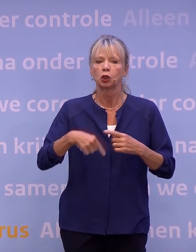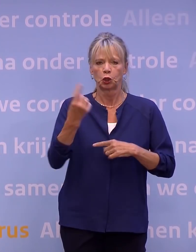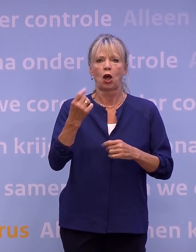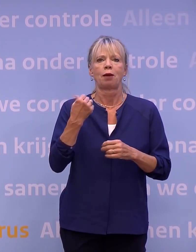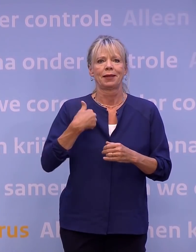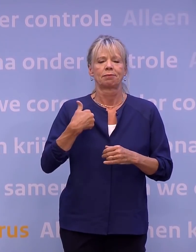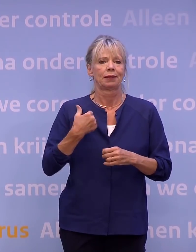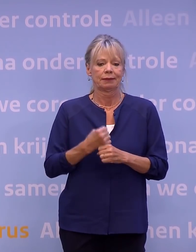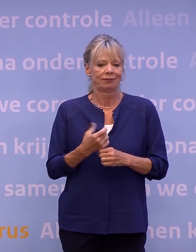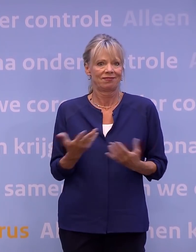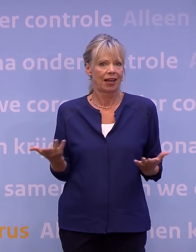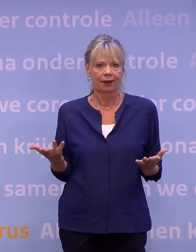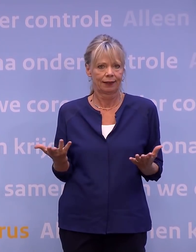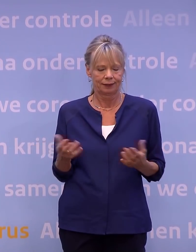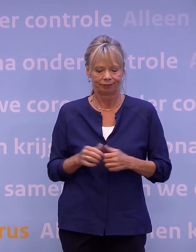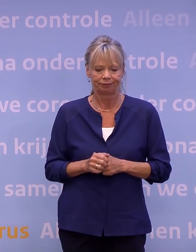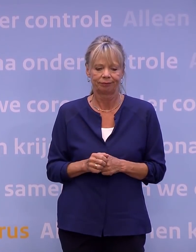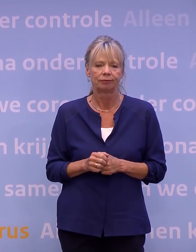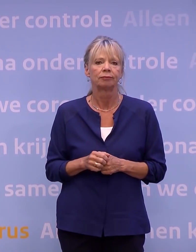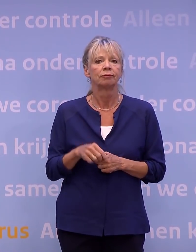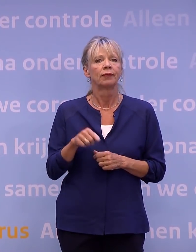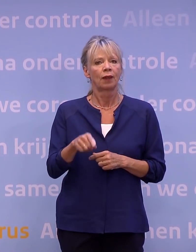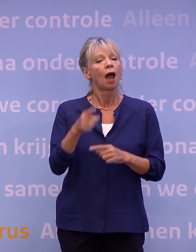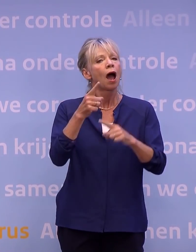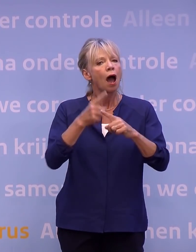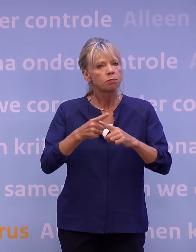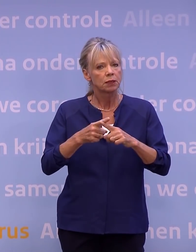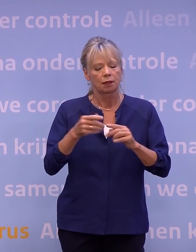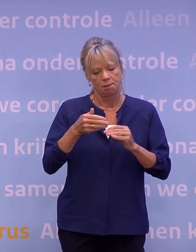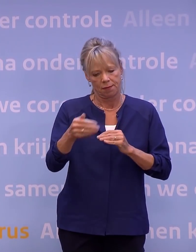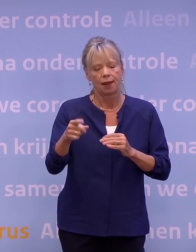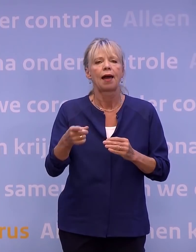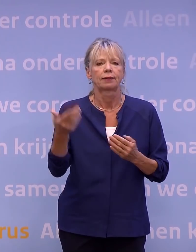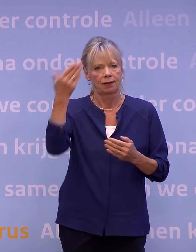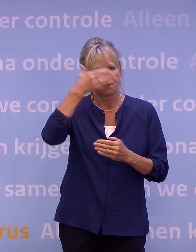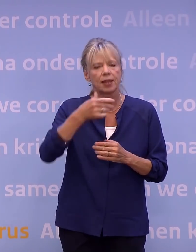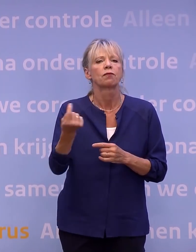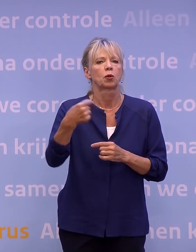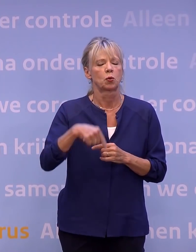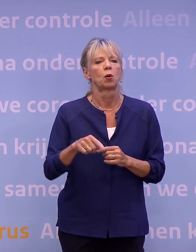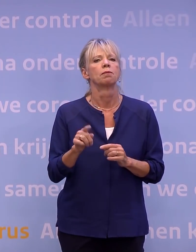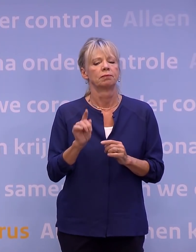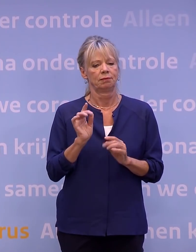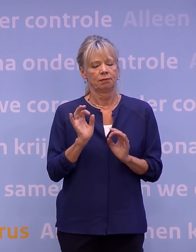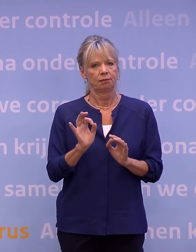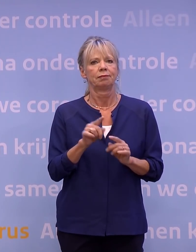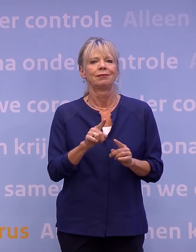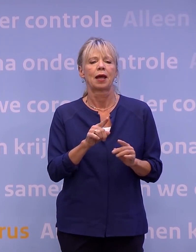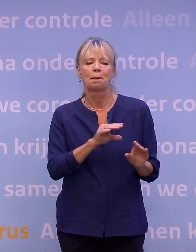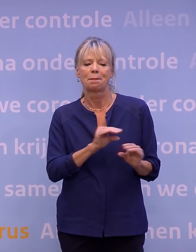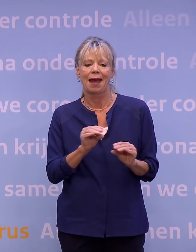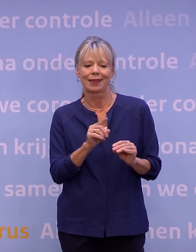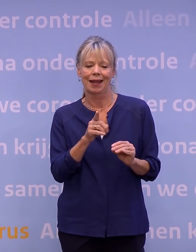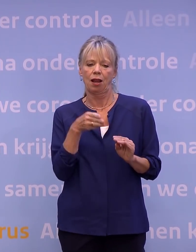Zoals aangekondigd presenteert Amsterdam later vanavond gerichte maatregelen om de risico's op